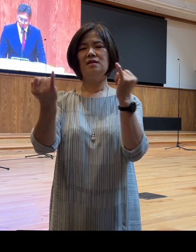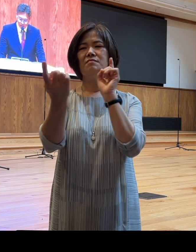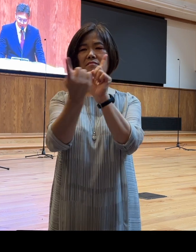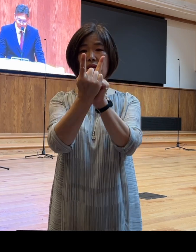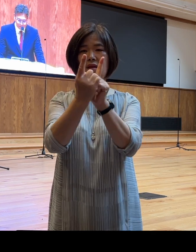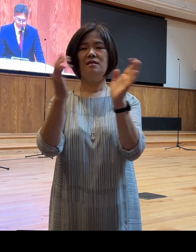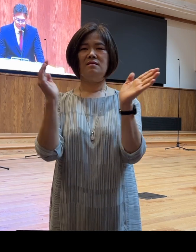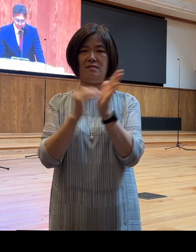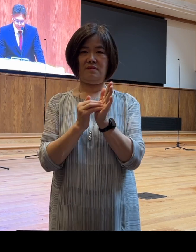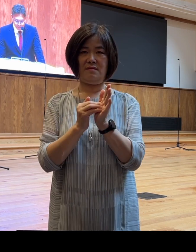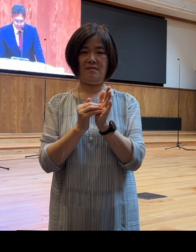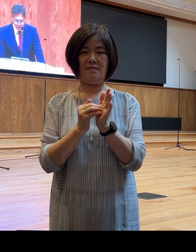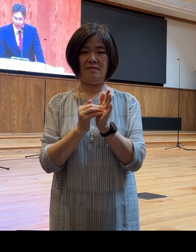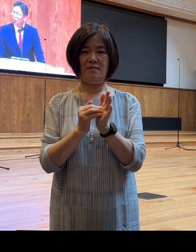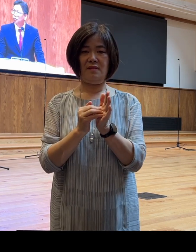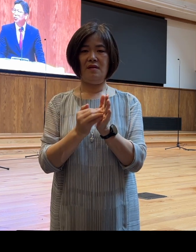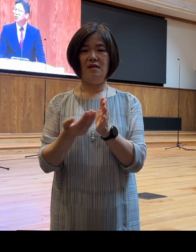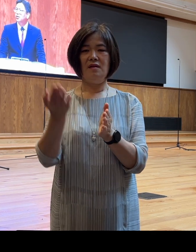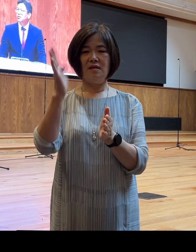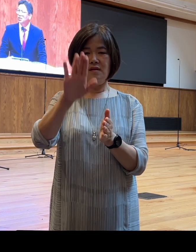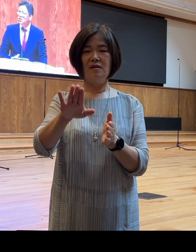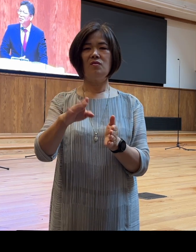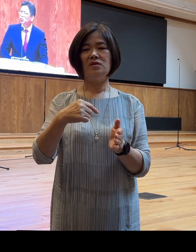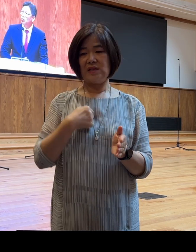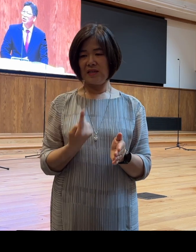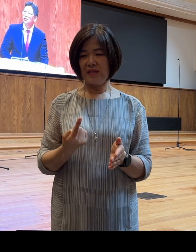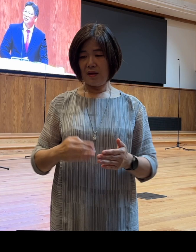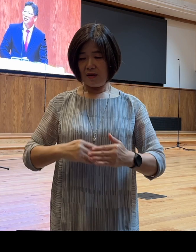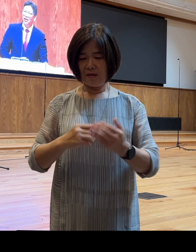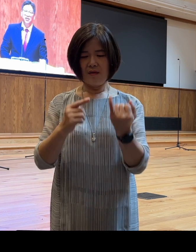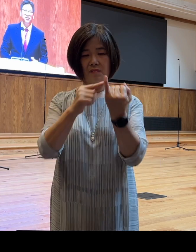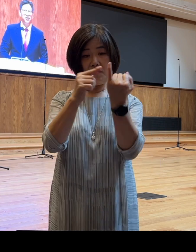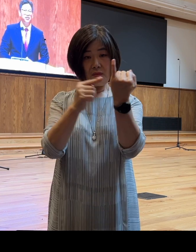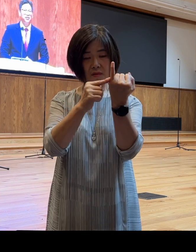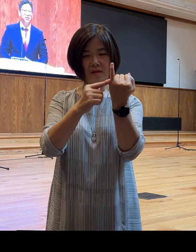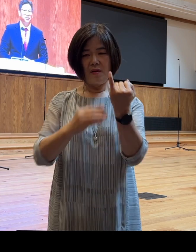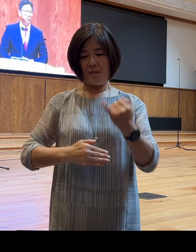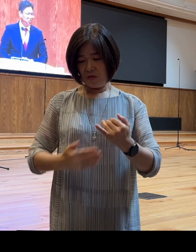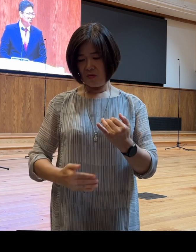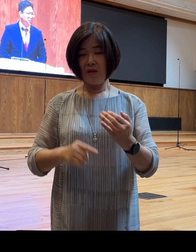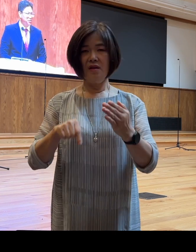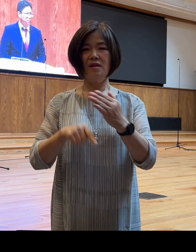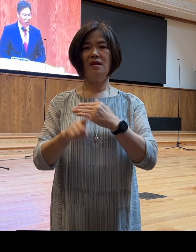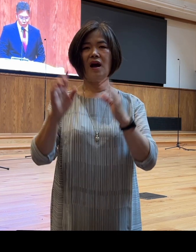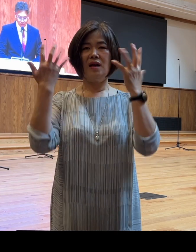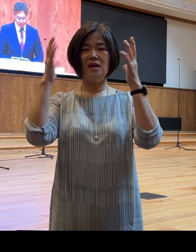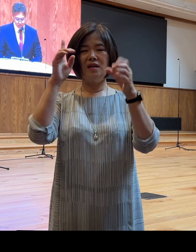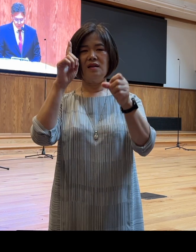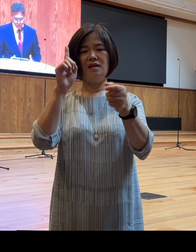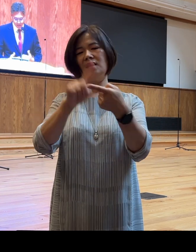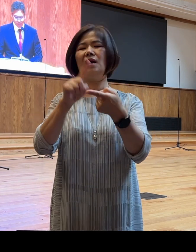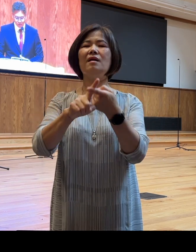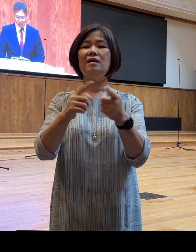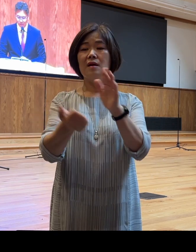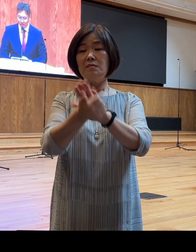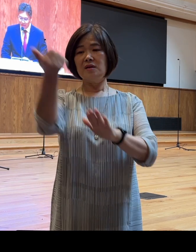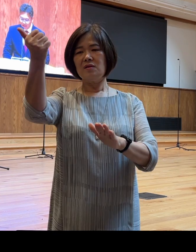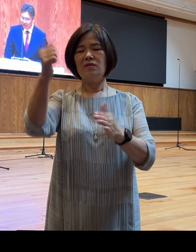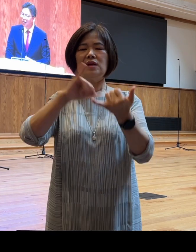그리고 자신의 뱃속에 있는 아이에 대한 비전의 말씀 약속의 말씀도 받았었죠 하지만